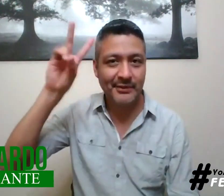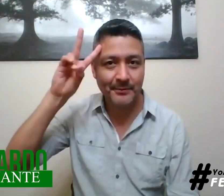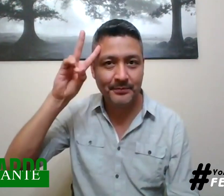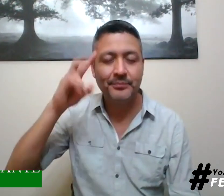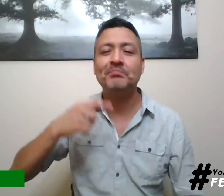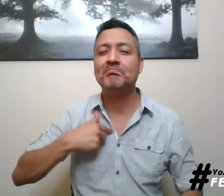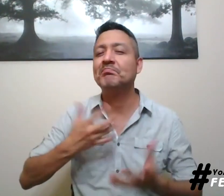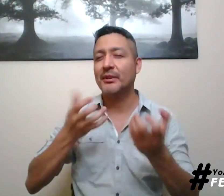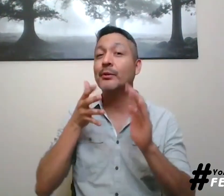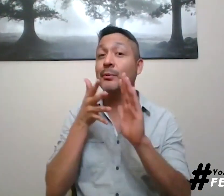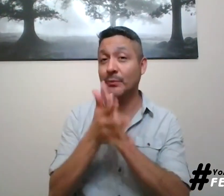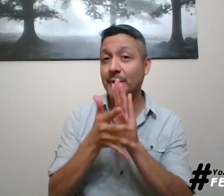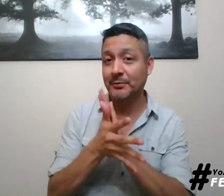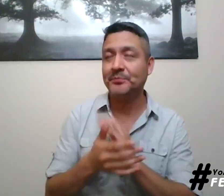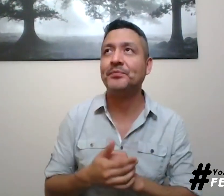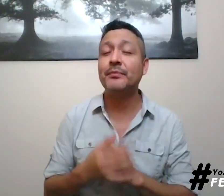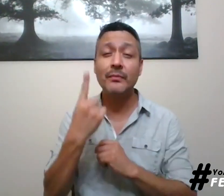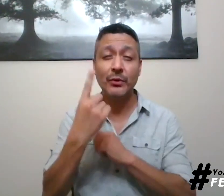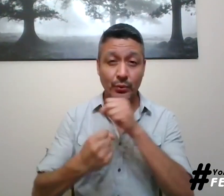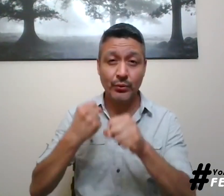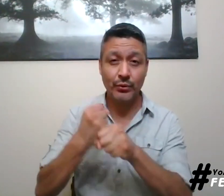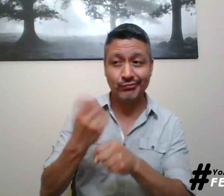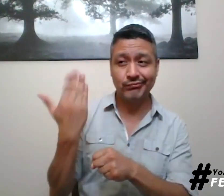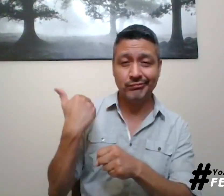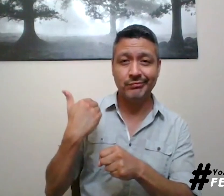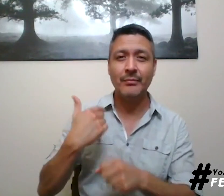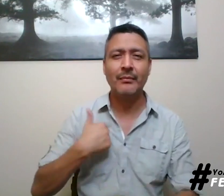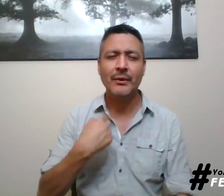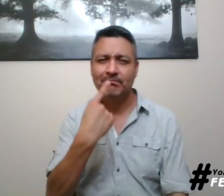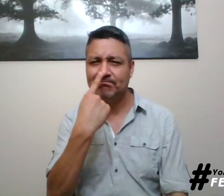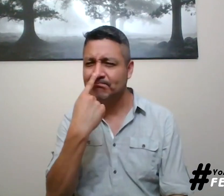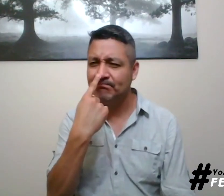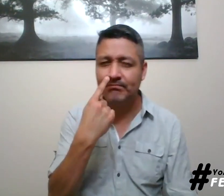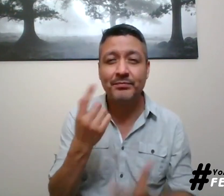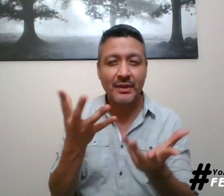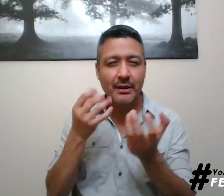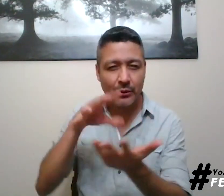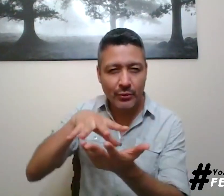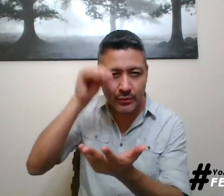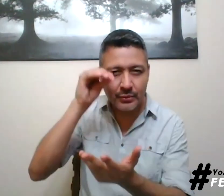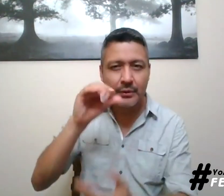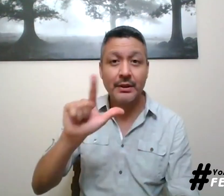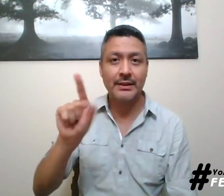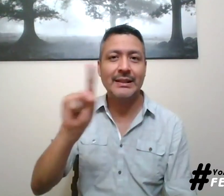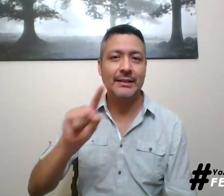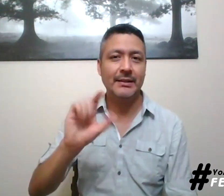es esta. Quiero contarles que hace un año tenía mucha curiosidad y quería